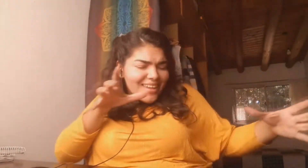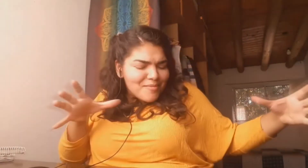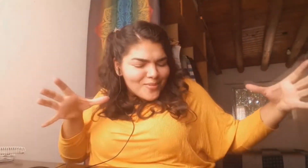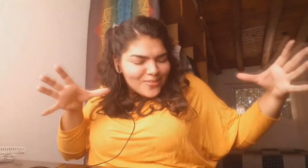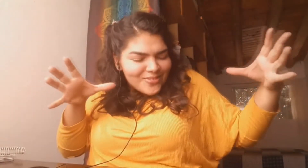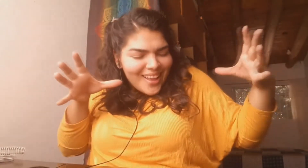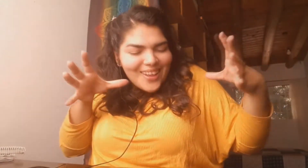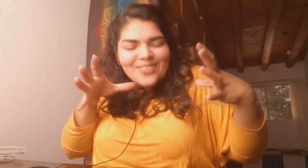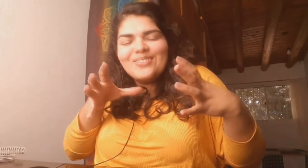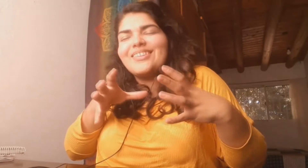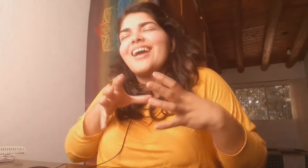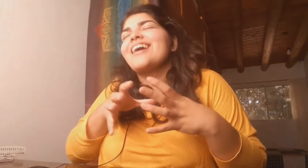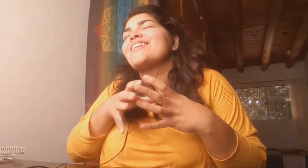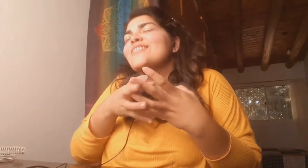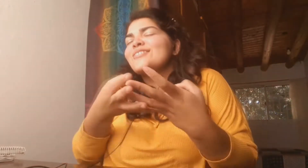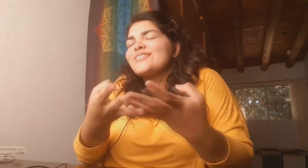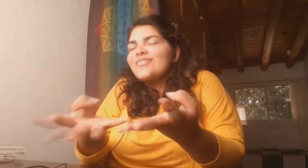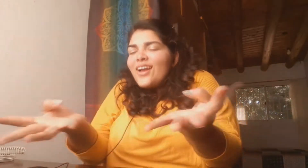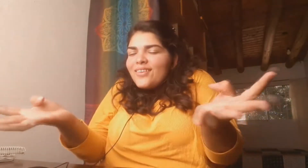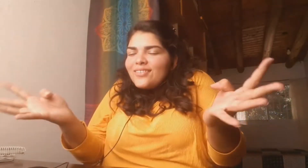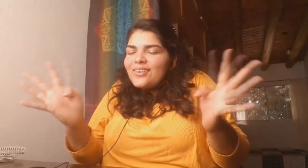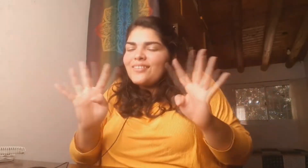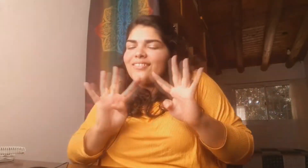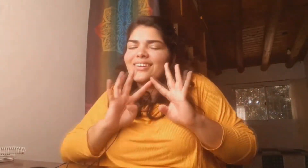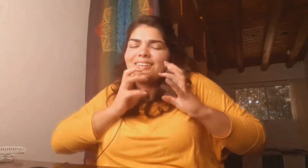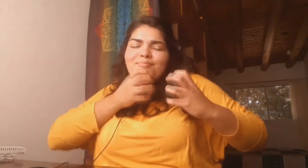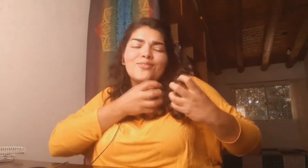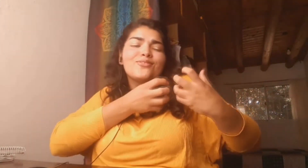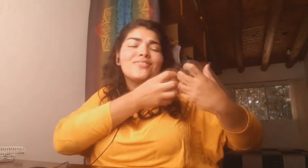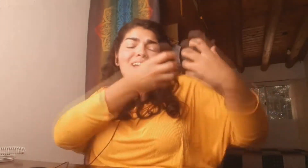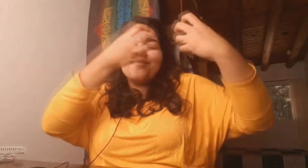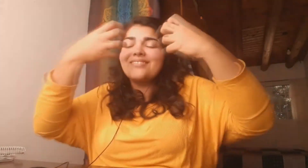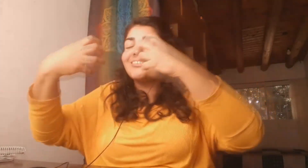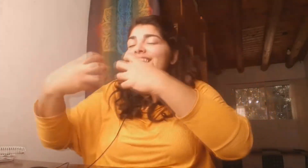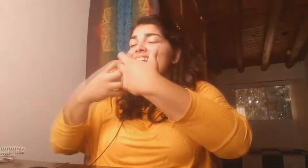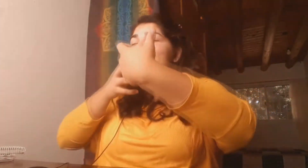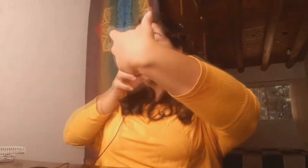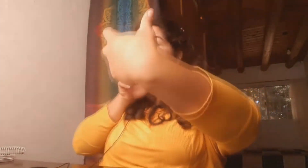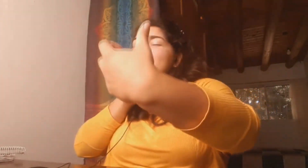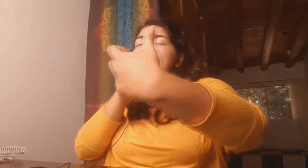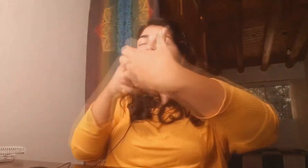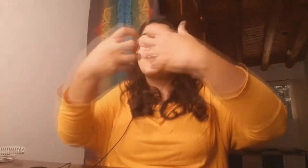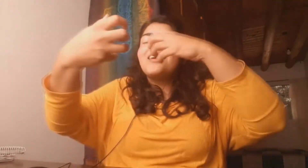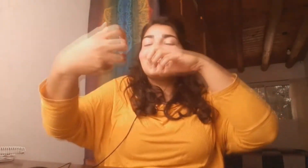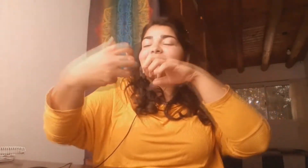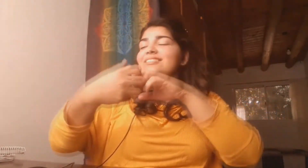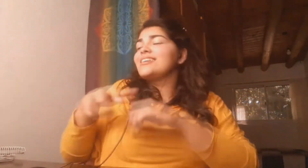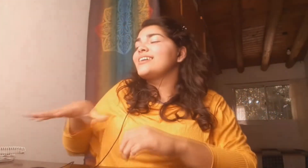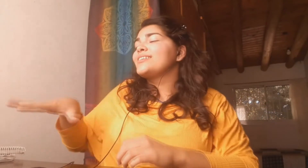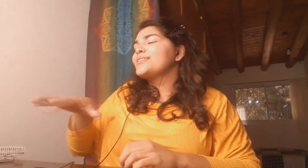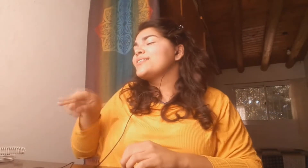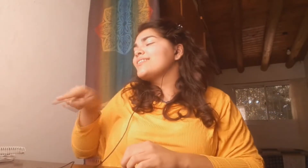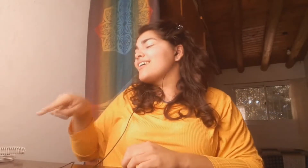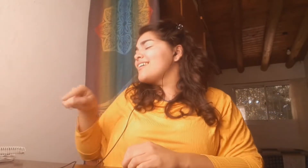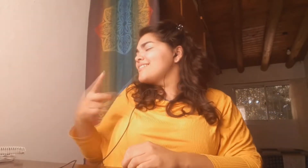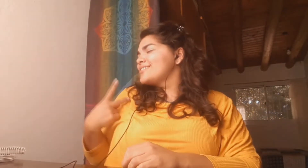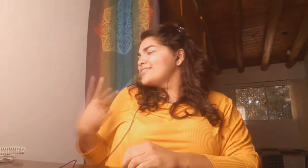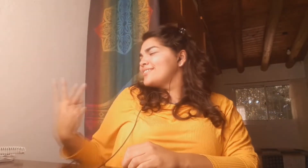Volveremos. juntarnos, volveremos a brindar un café que da